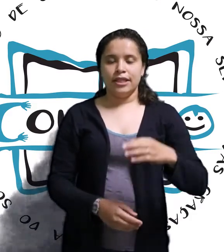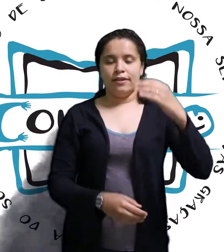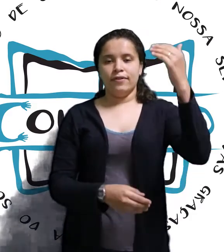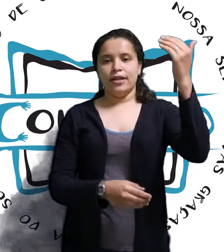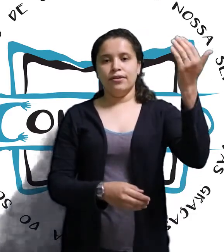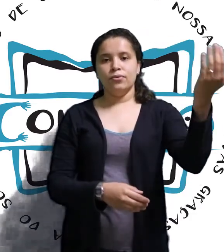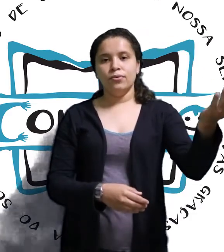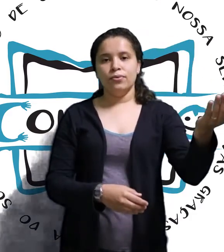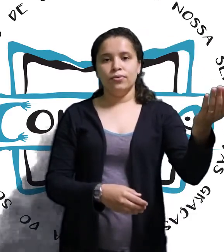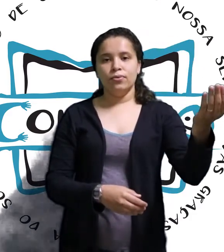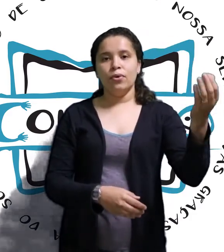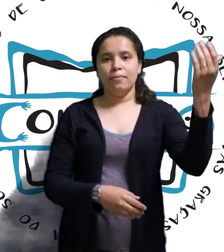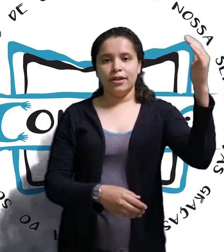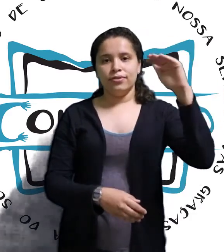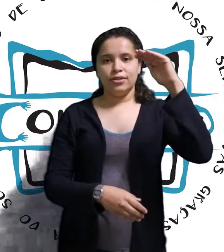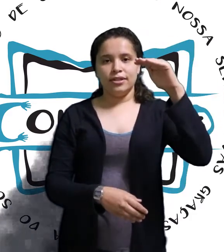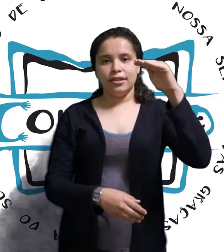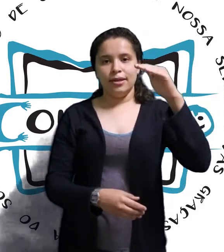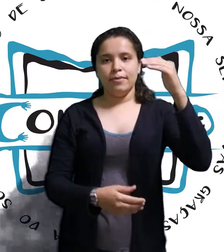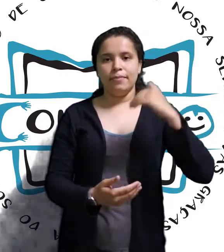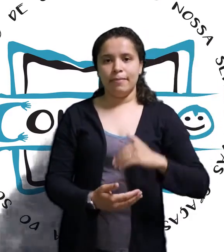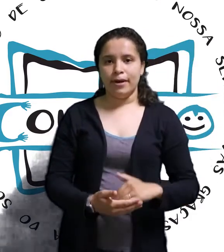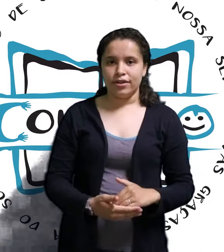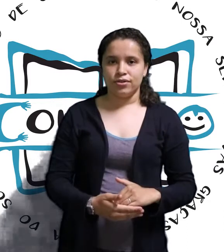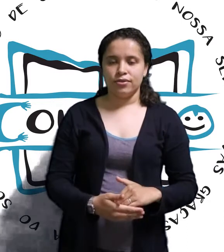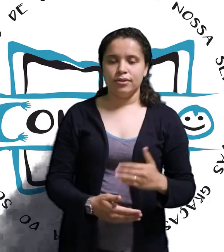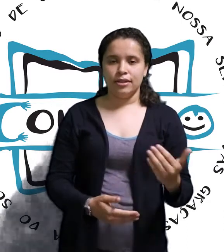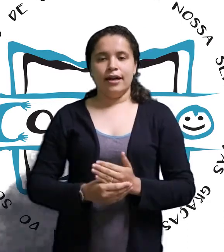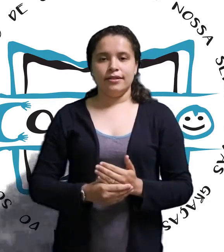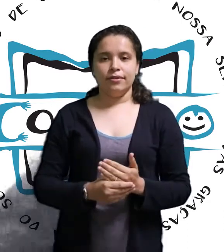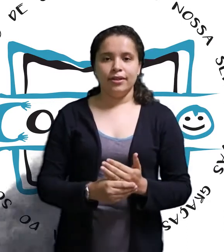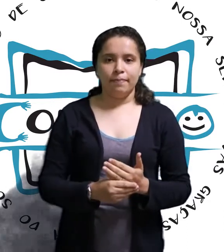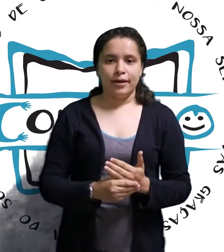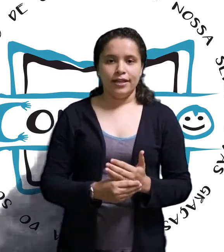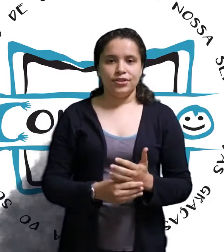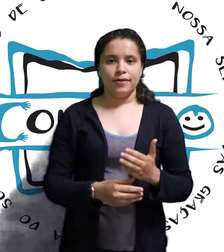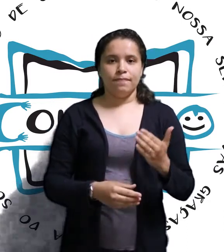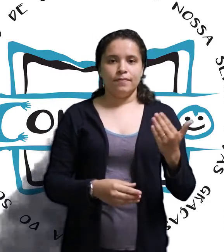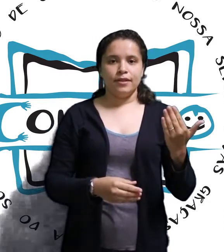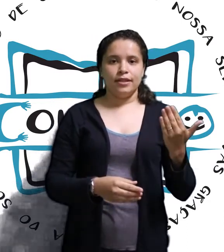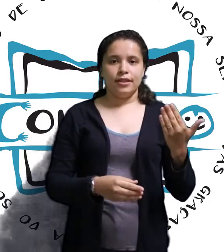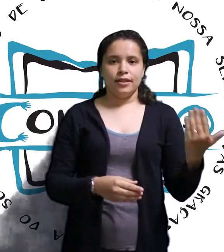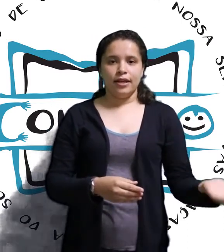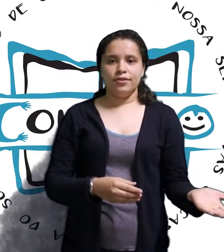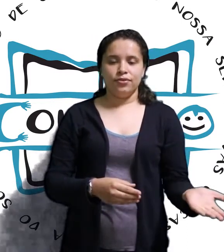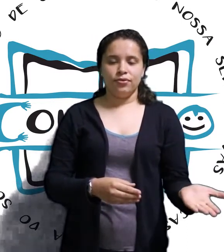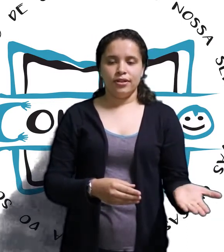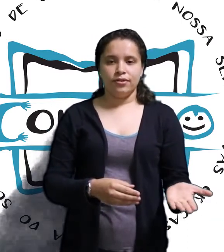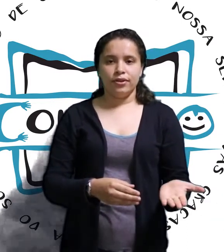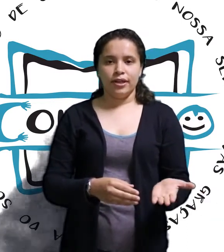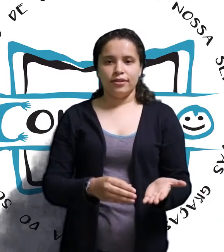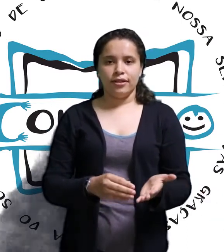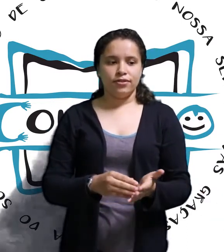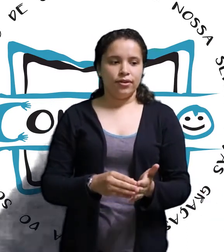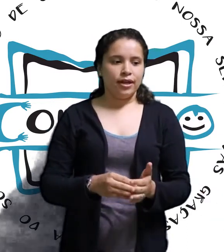que vem o comando de cima para baixo. A segunda parte, que dá a estruturação organizacional,